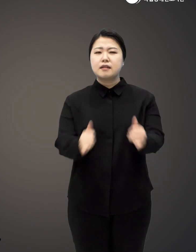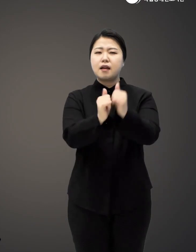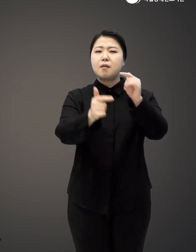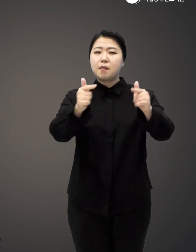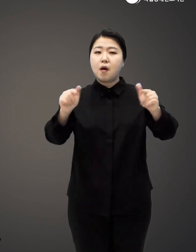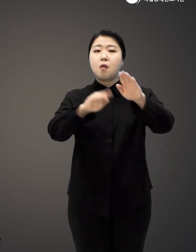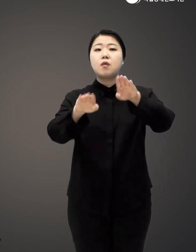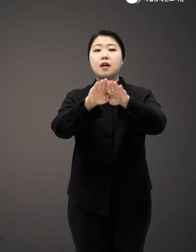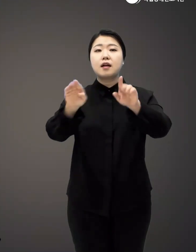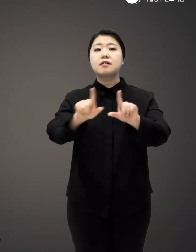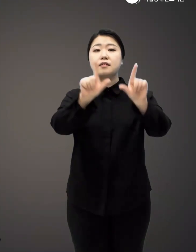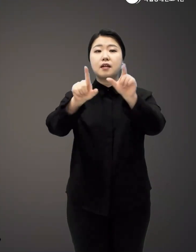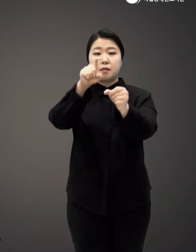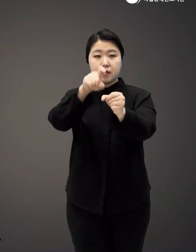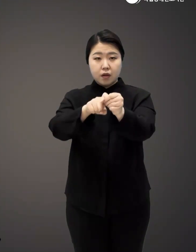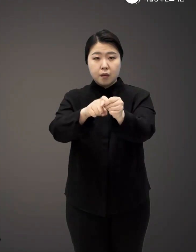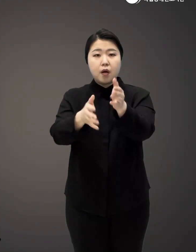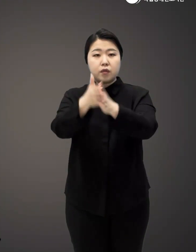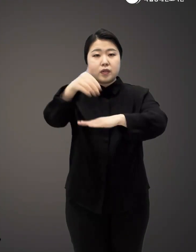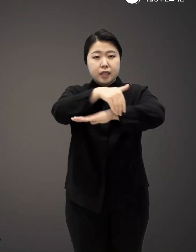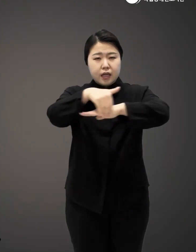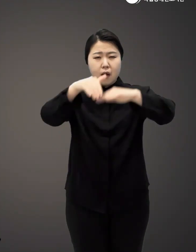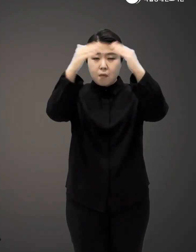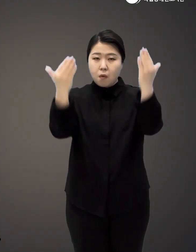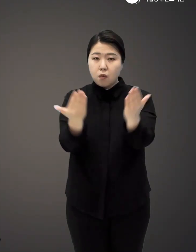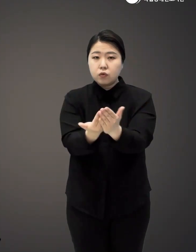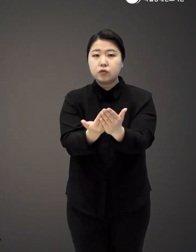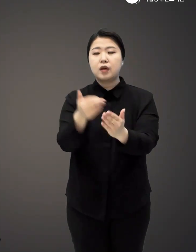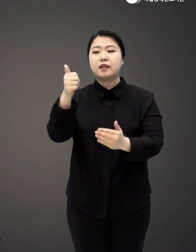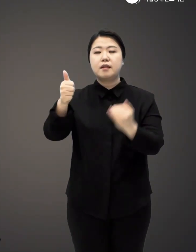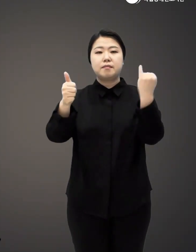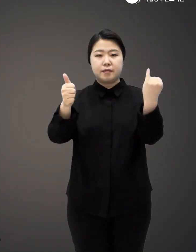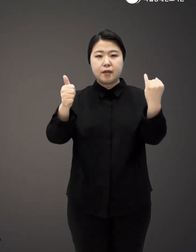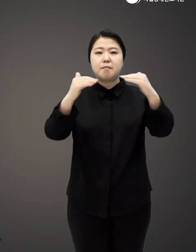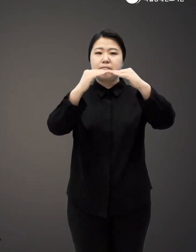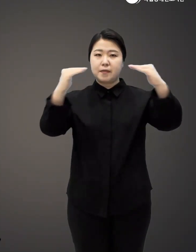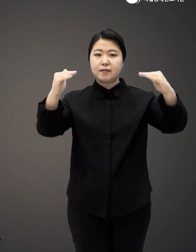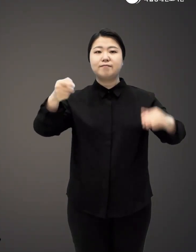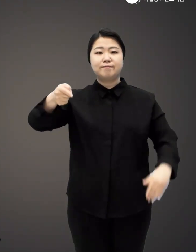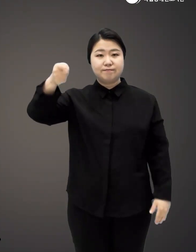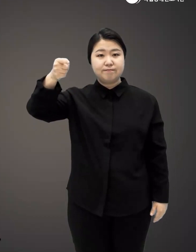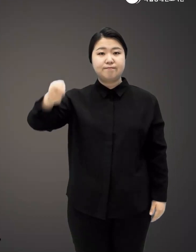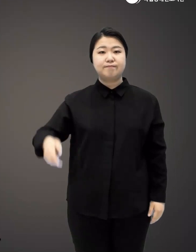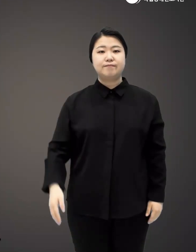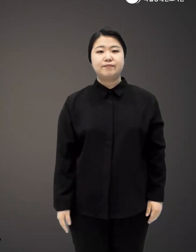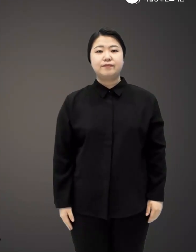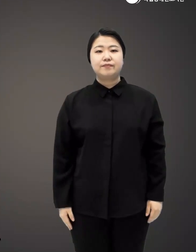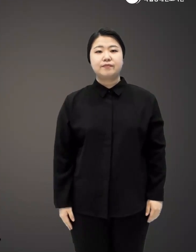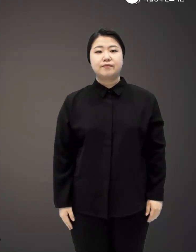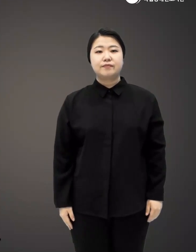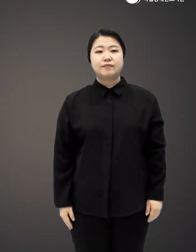다양하고 공정한 삶을 위해 이제 모든 도시 계획은 성평등이라는 목표에서 출발해야 한다